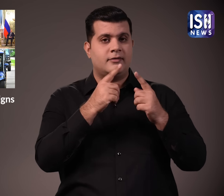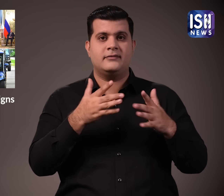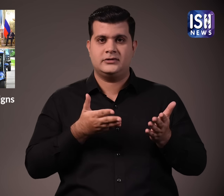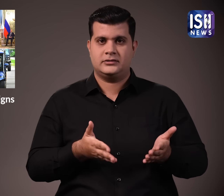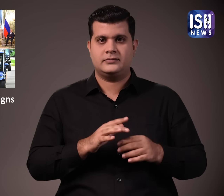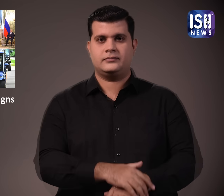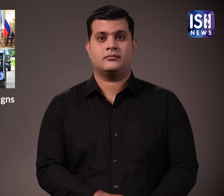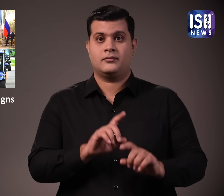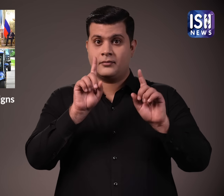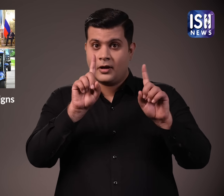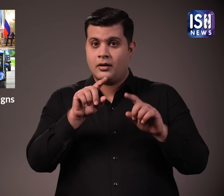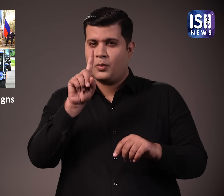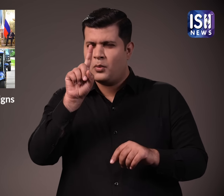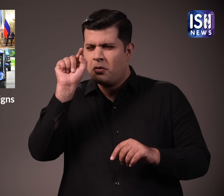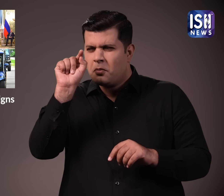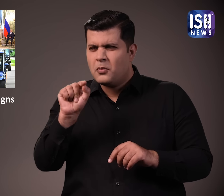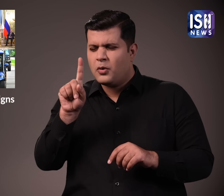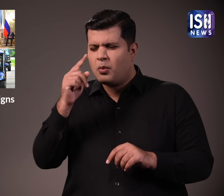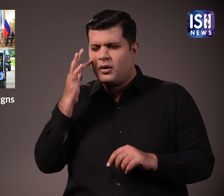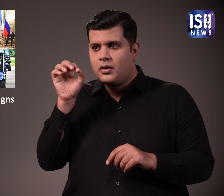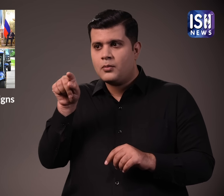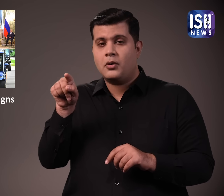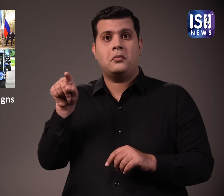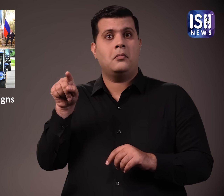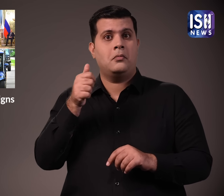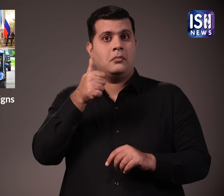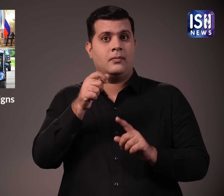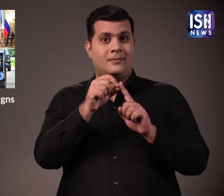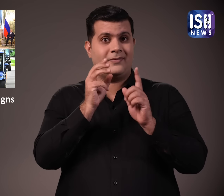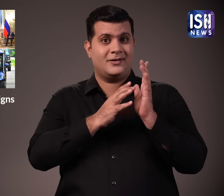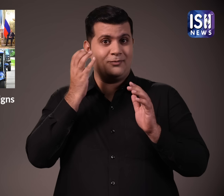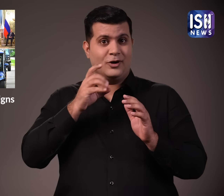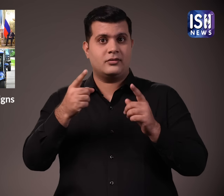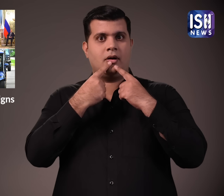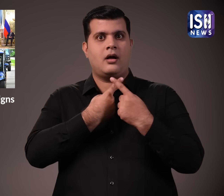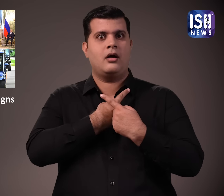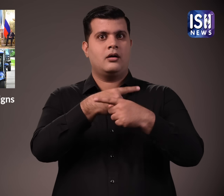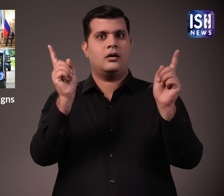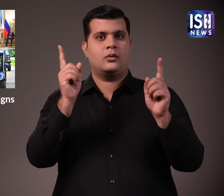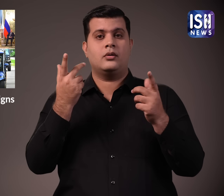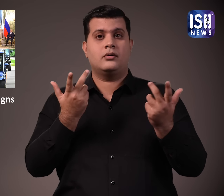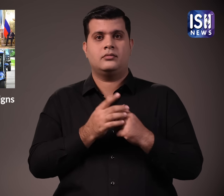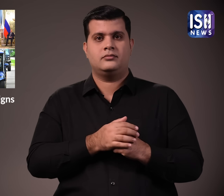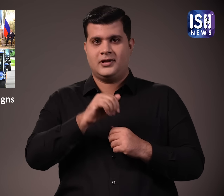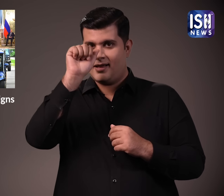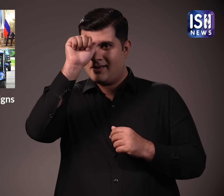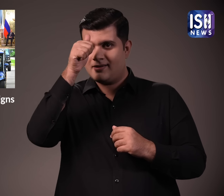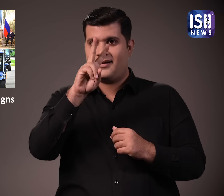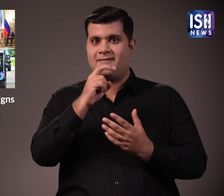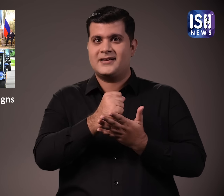समझोता ग्यापन पर हस्ताक्षर किये गए पियेम मोदी ने एक अहम गोश्ना की कि रूस